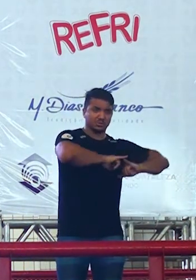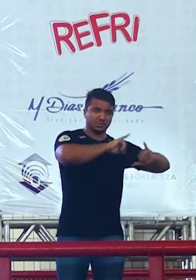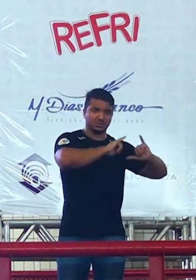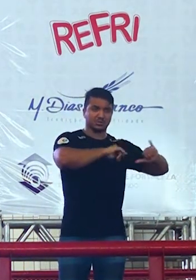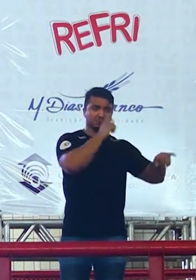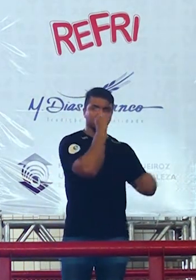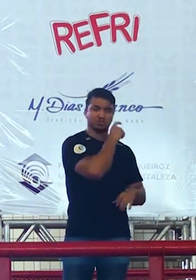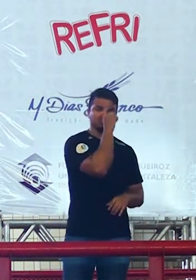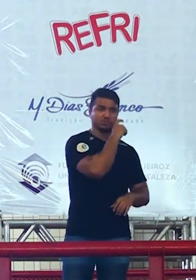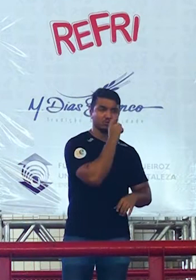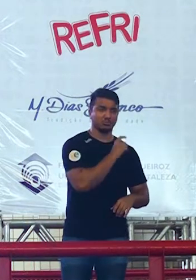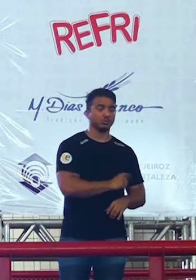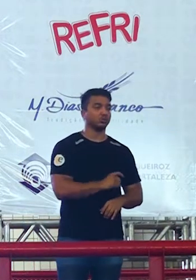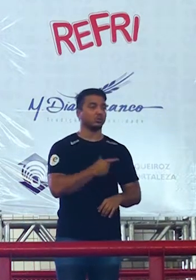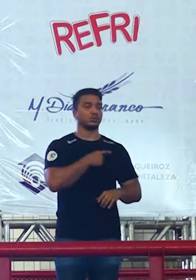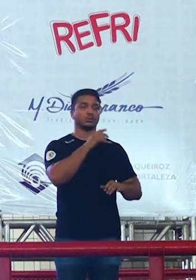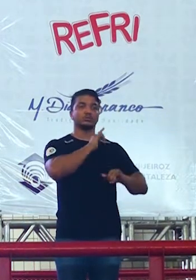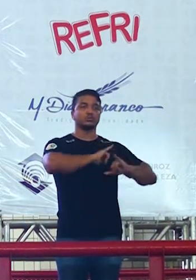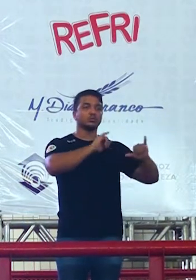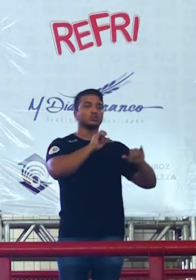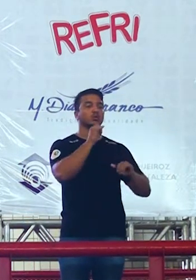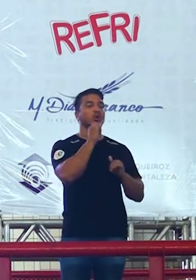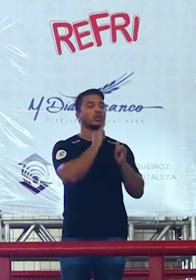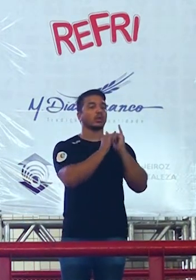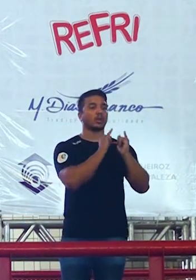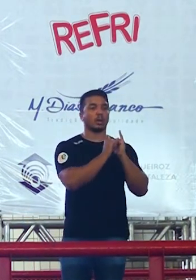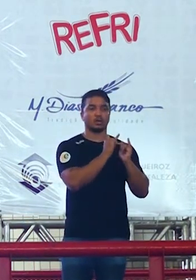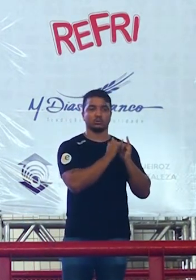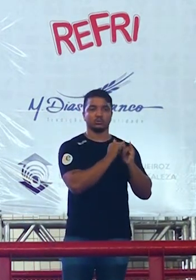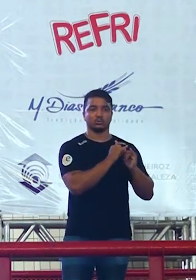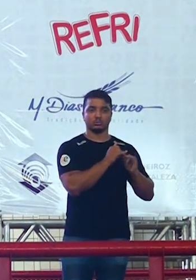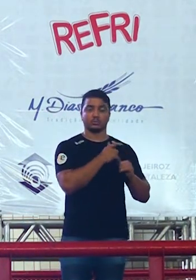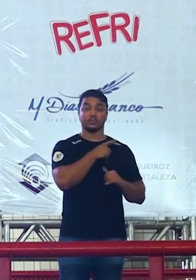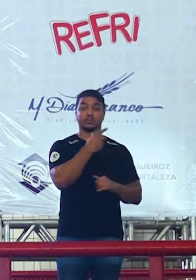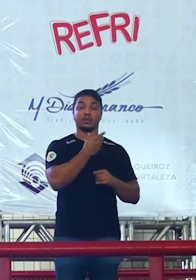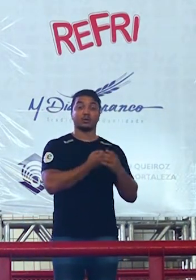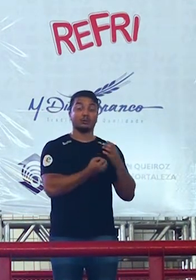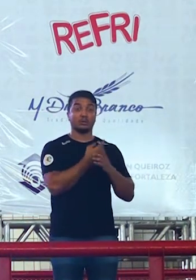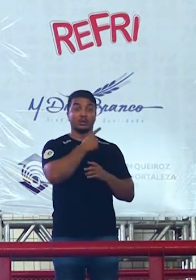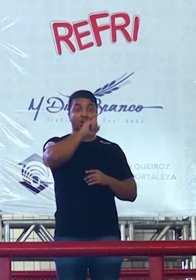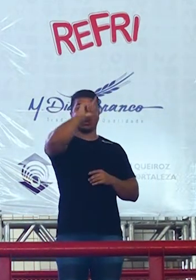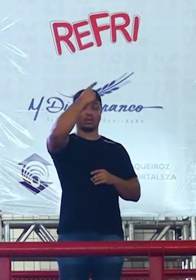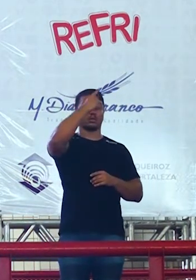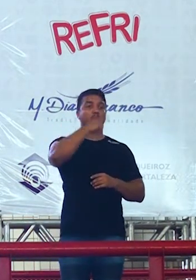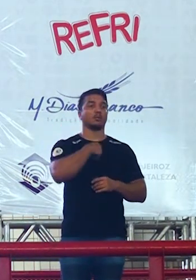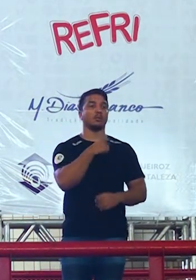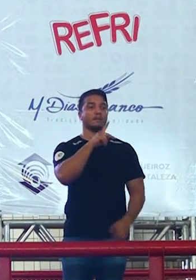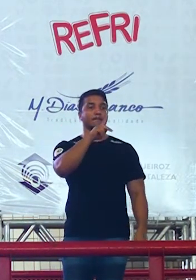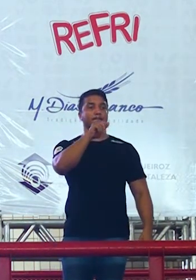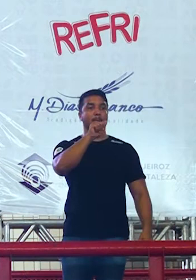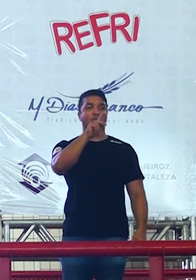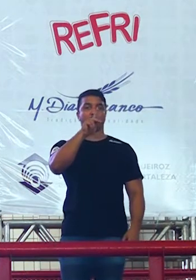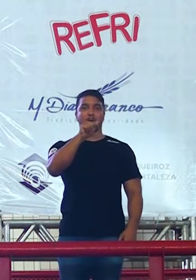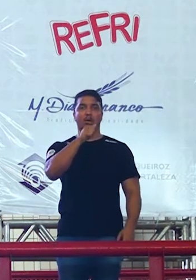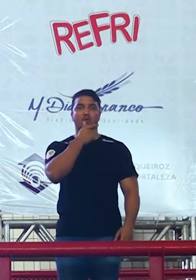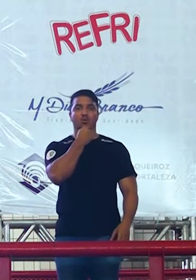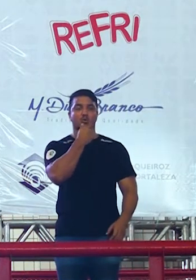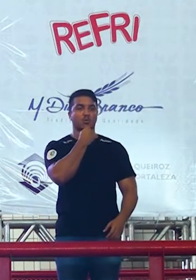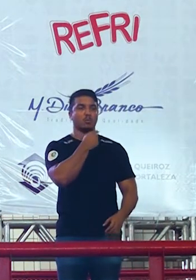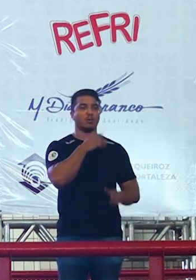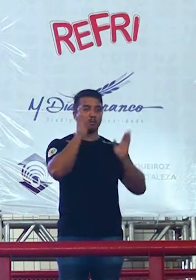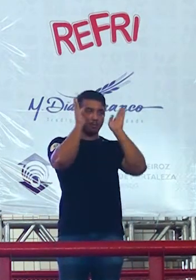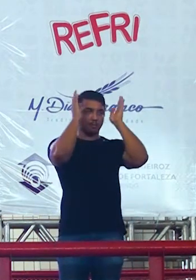o Trump usou muito esse artifício aí ele inventou até que tinha o apoio do Papa Francisco galera